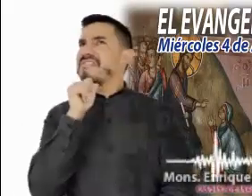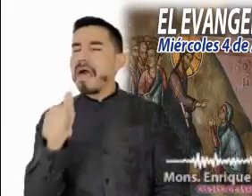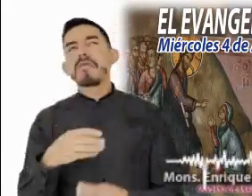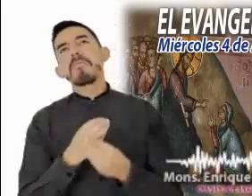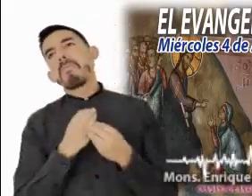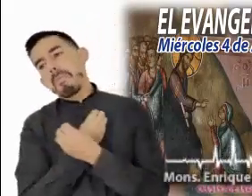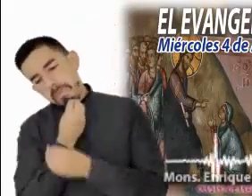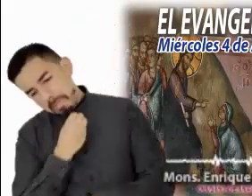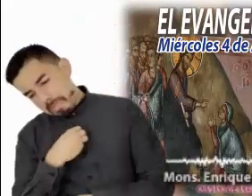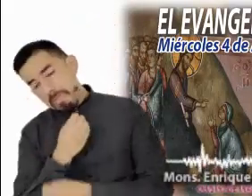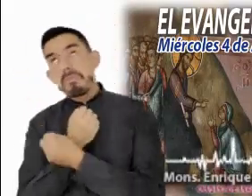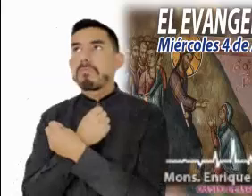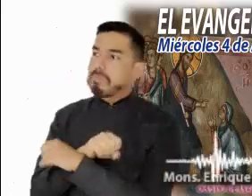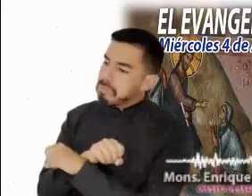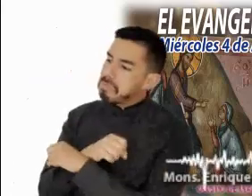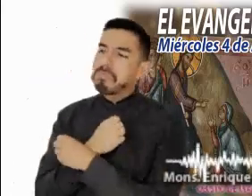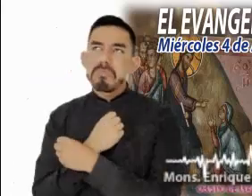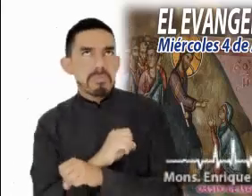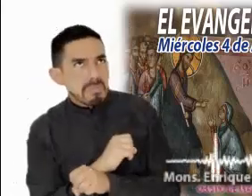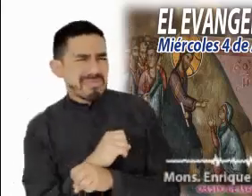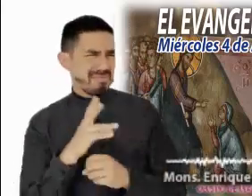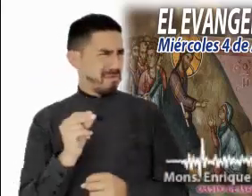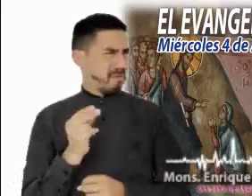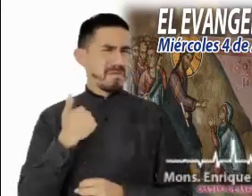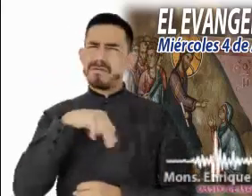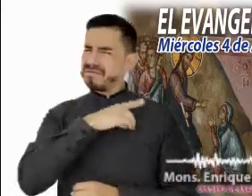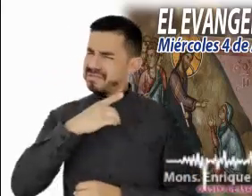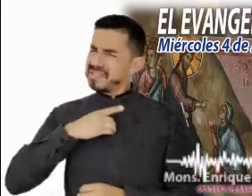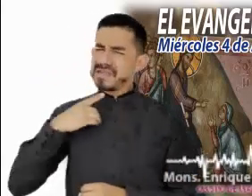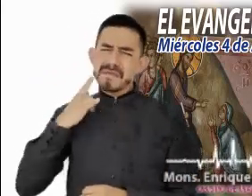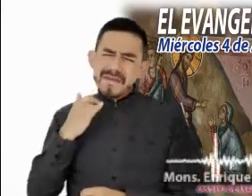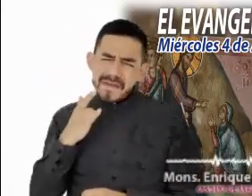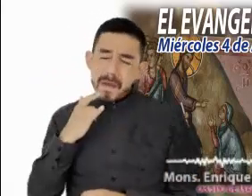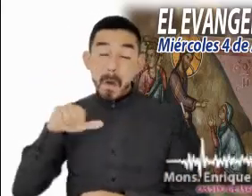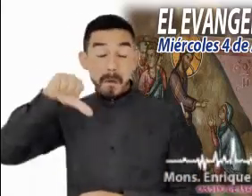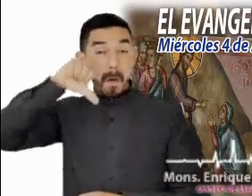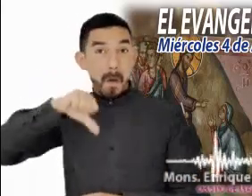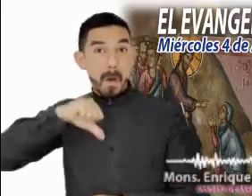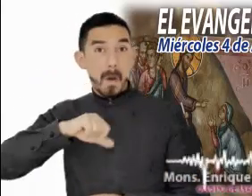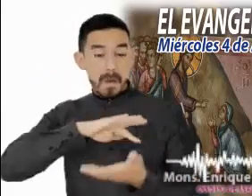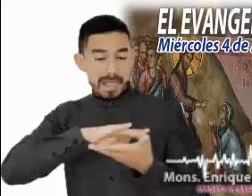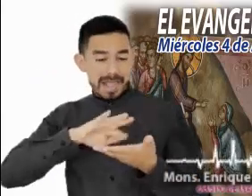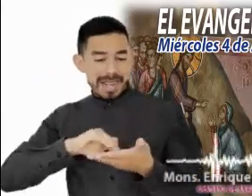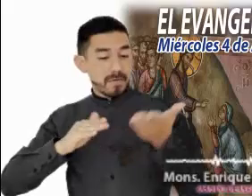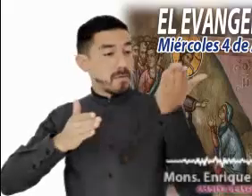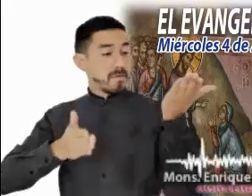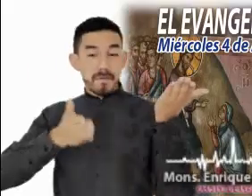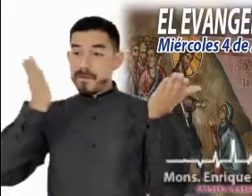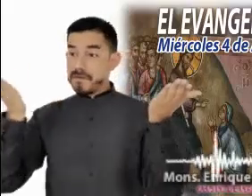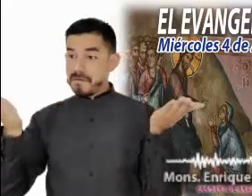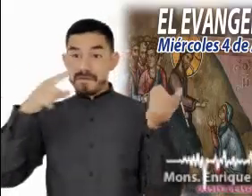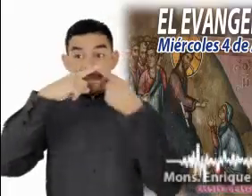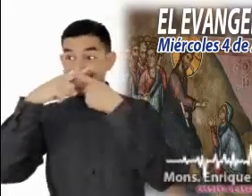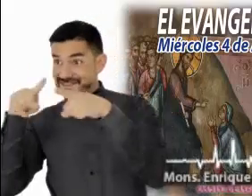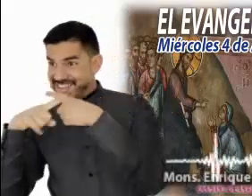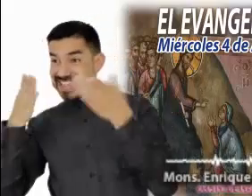pasividades, indiferencias o conformismos. Hoy tenemos dos lecturas que contrastan las actitudes de sus